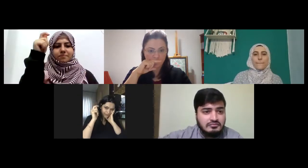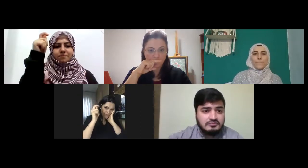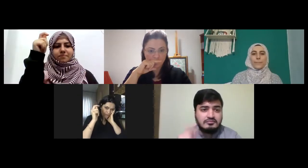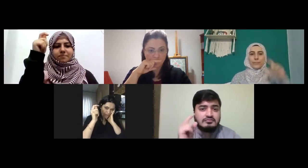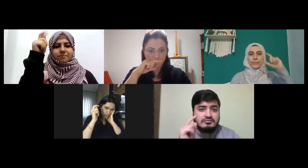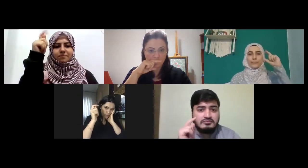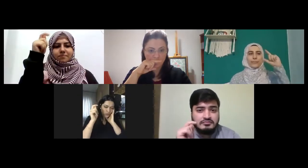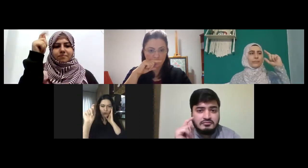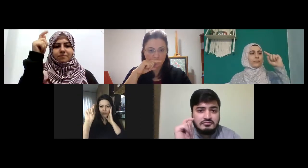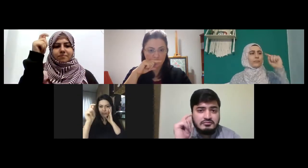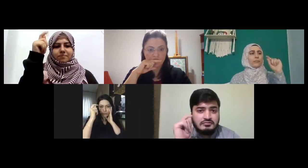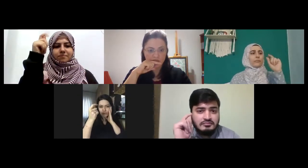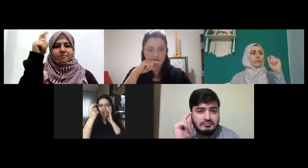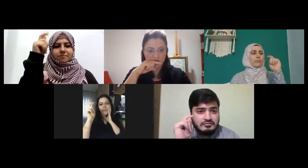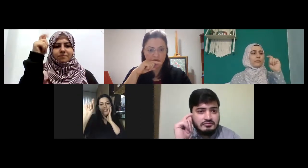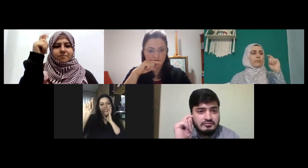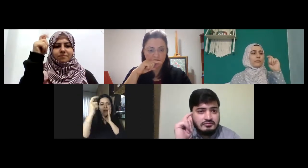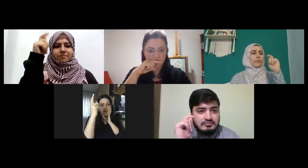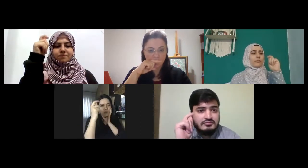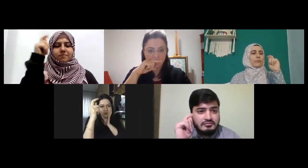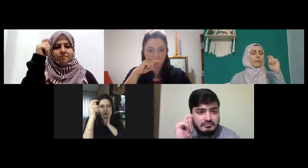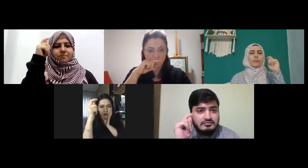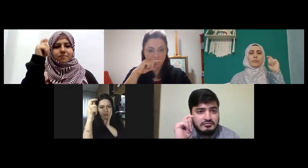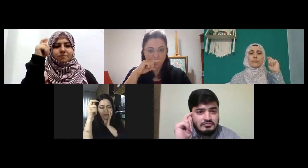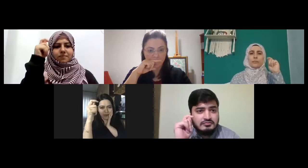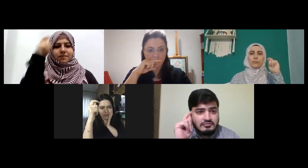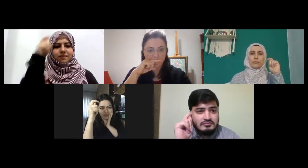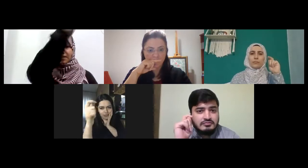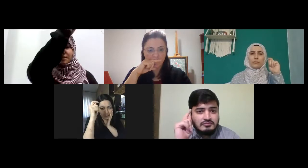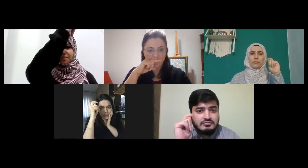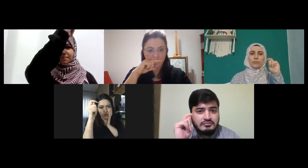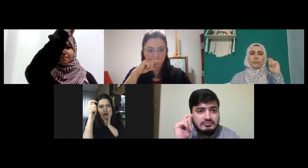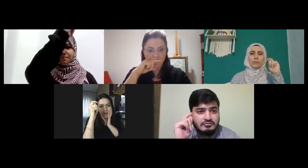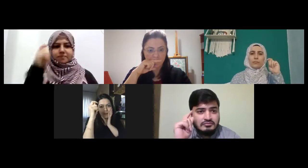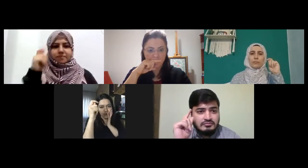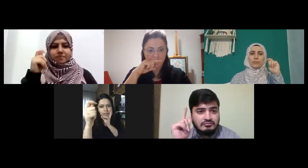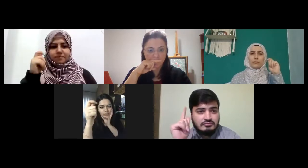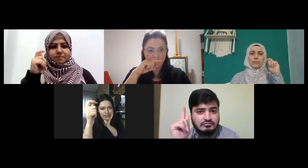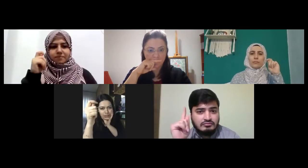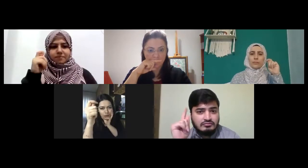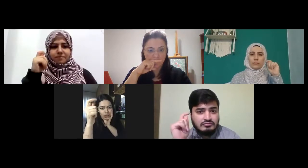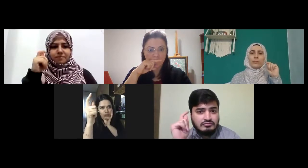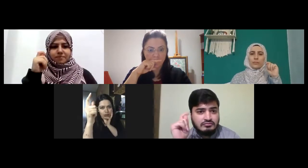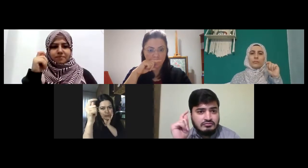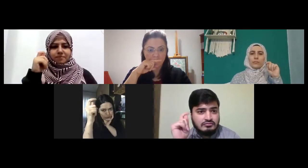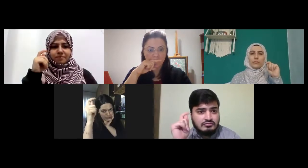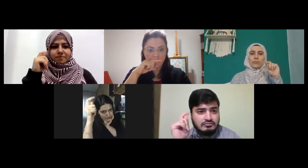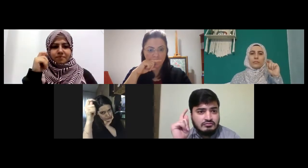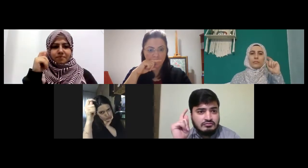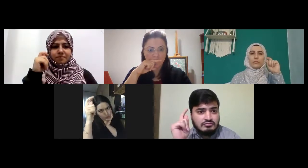temmuz zor mecbur tek başına şöyle pıtlık yapmadan tek başına zor ve mecbur anlamına geliyor böyle temmuz